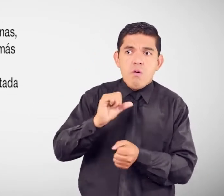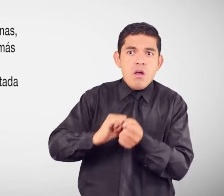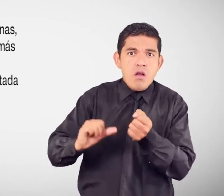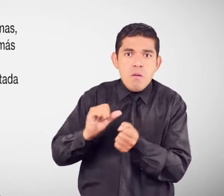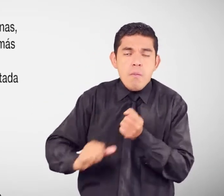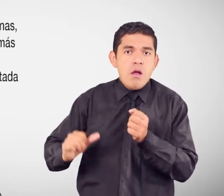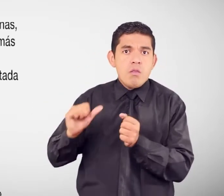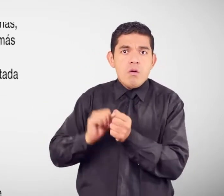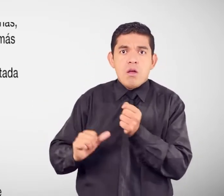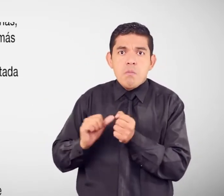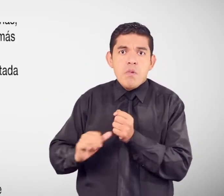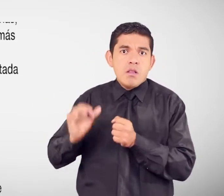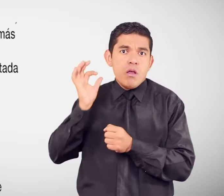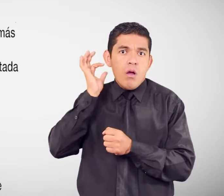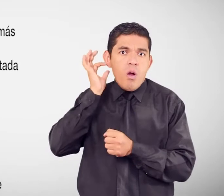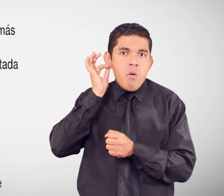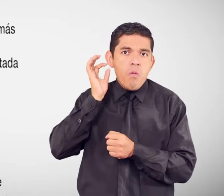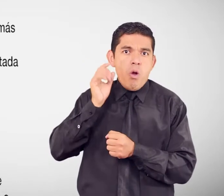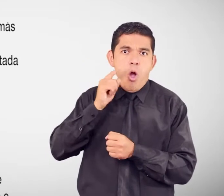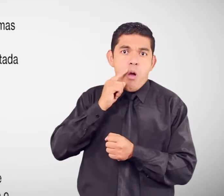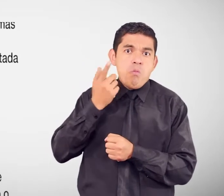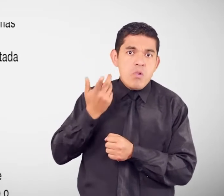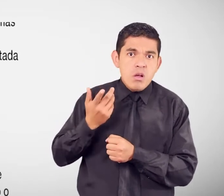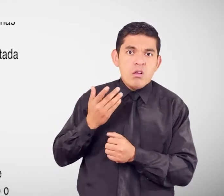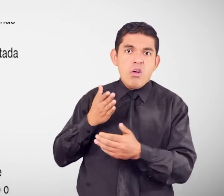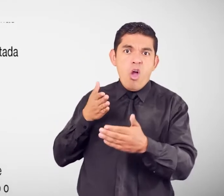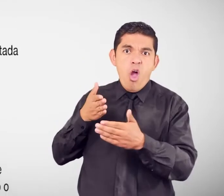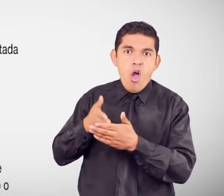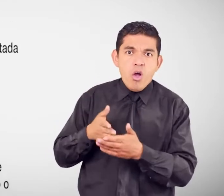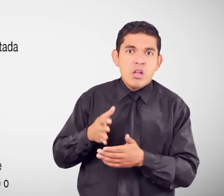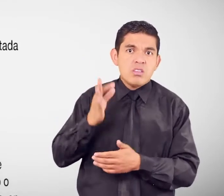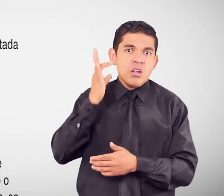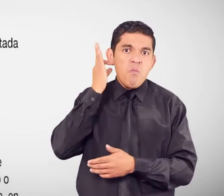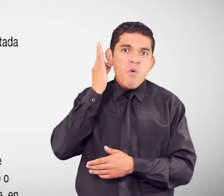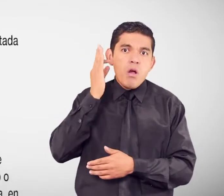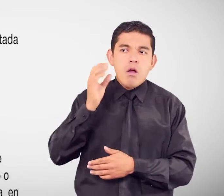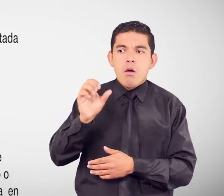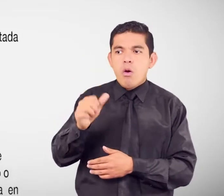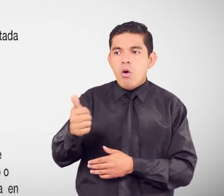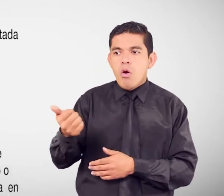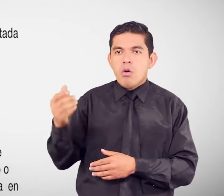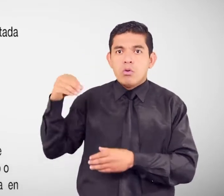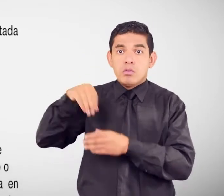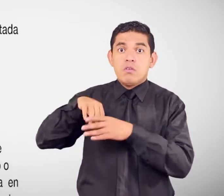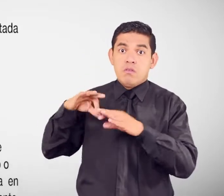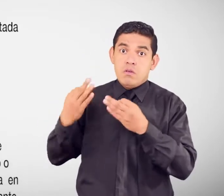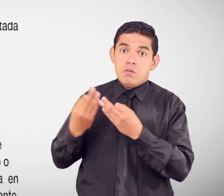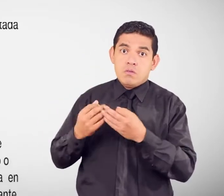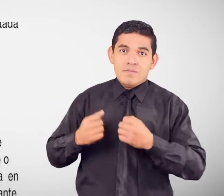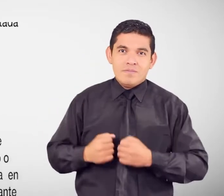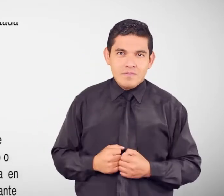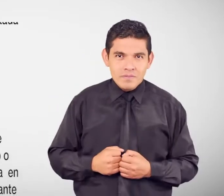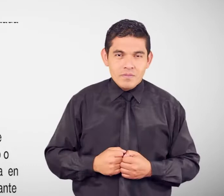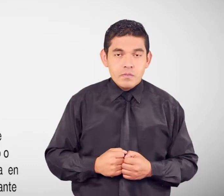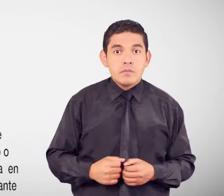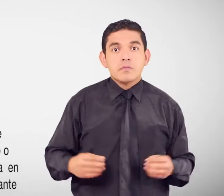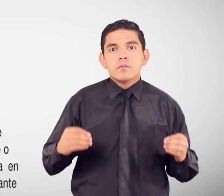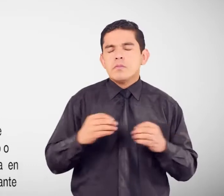demás integrantes Del núcleo familiar Se considera agravante Si la persona afectada Tiene discapacidad